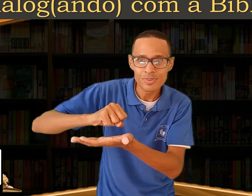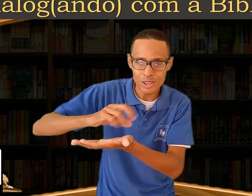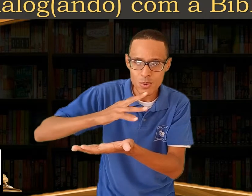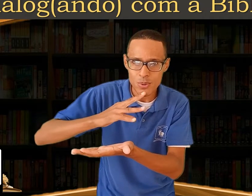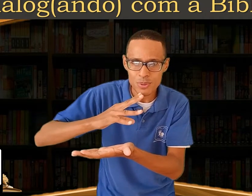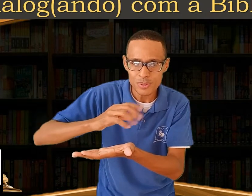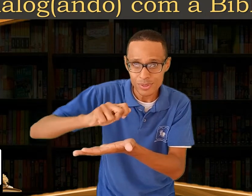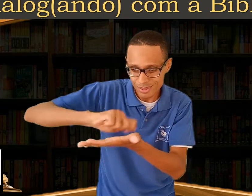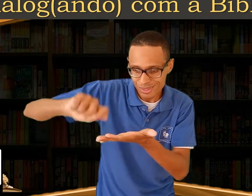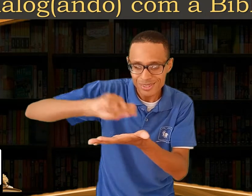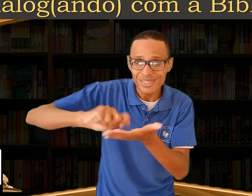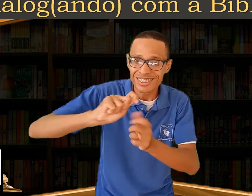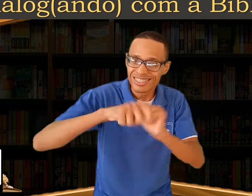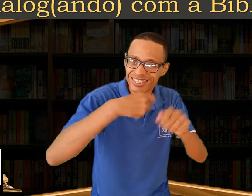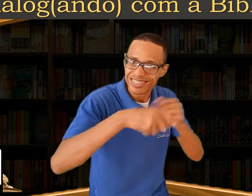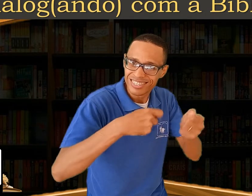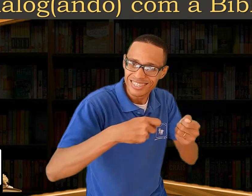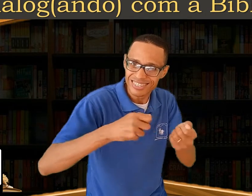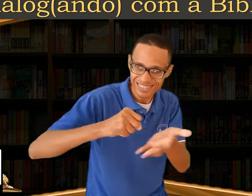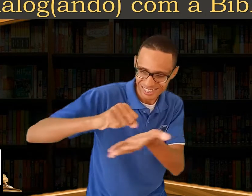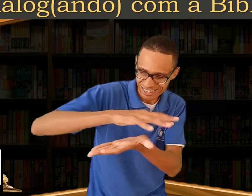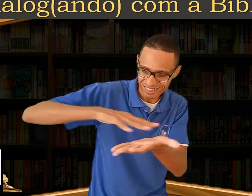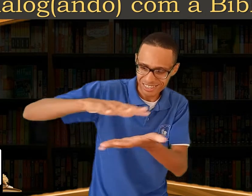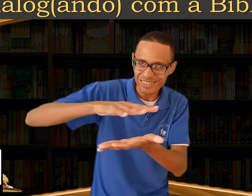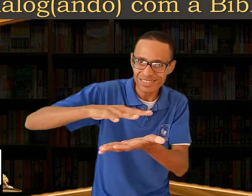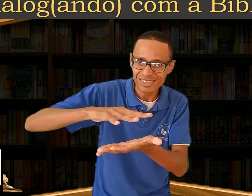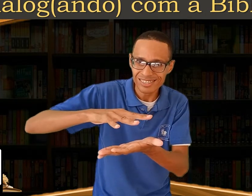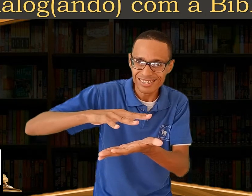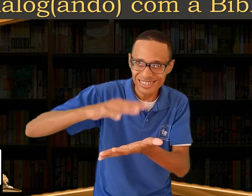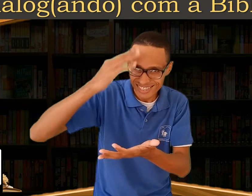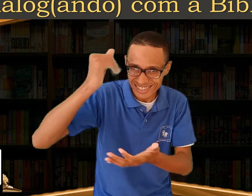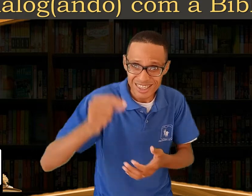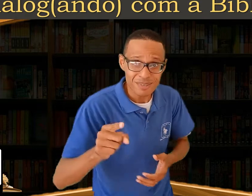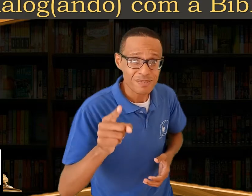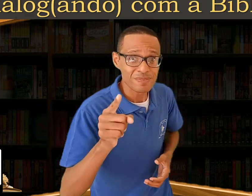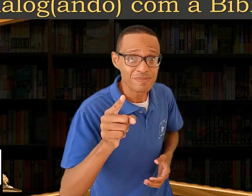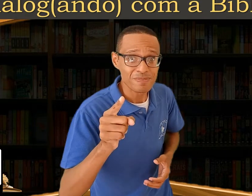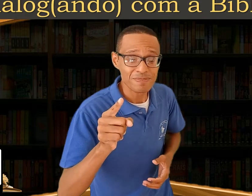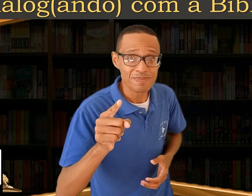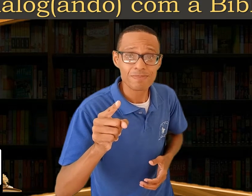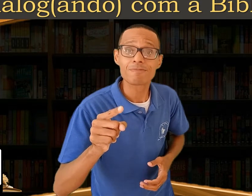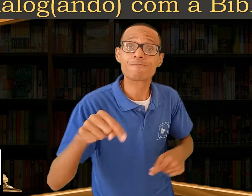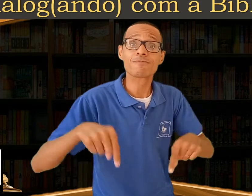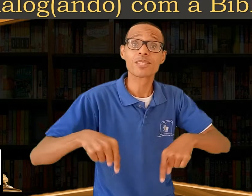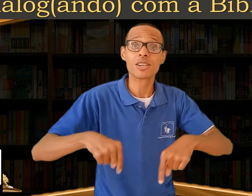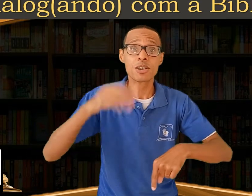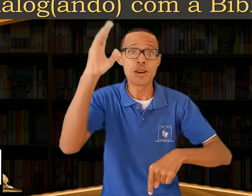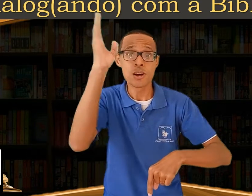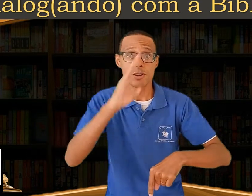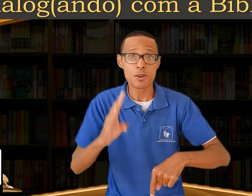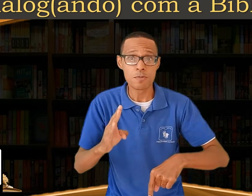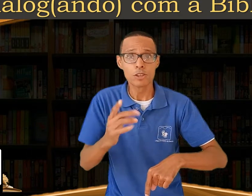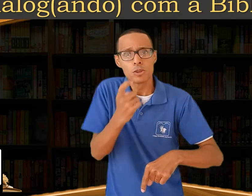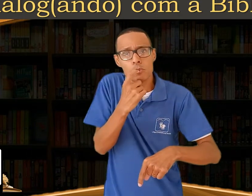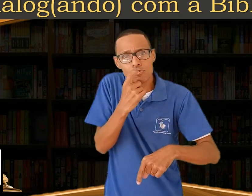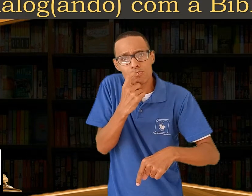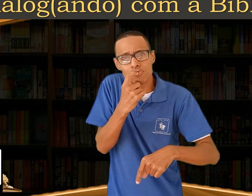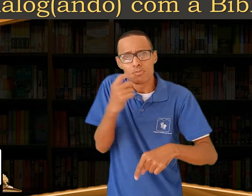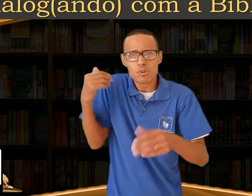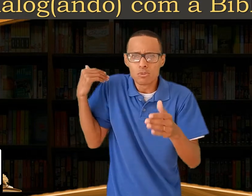sinais? Sabia que, mesmo recente no Brasil, já temos várias publicações em escrita